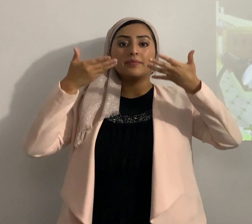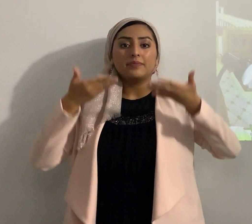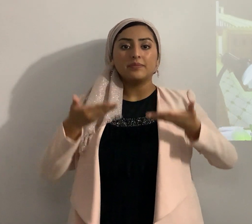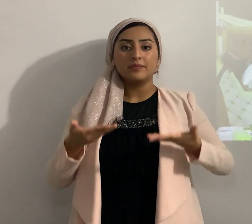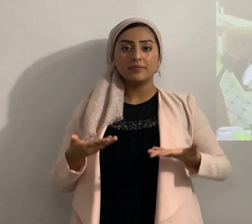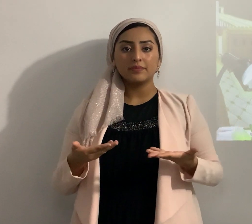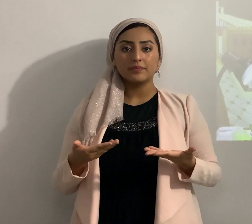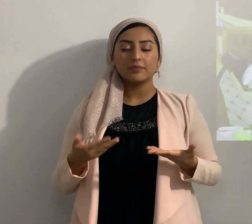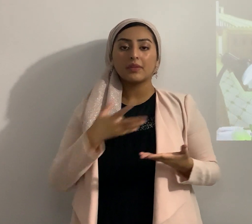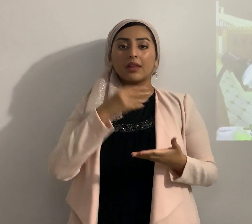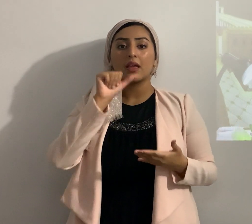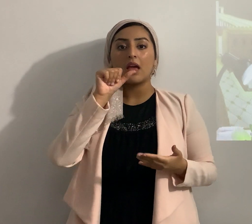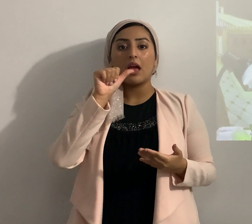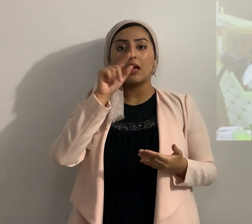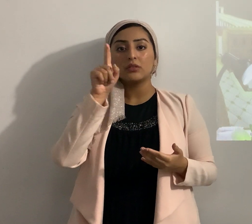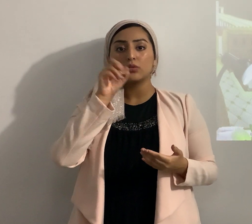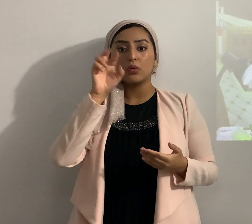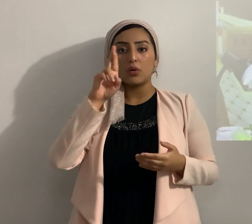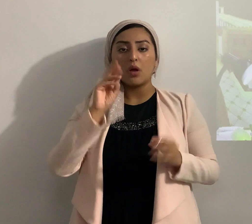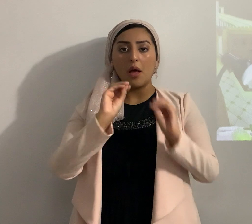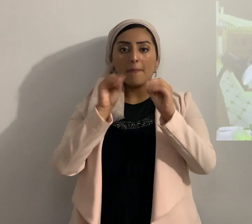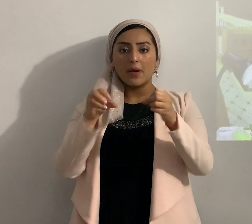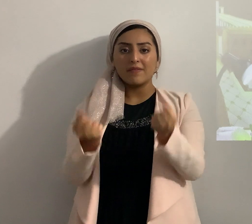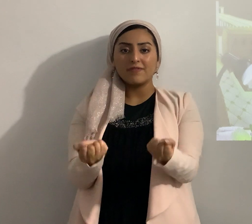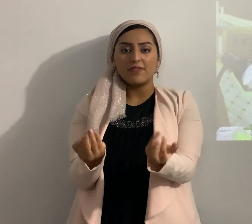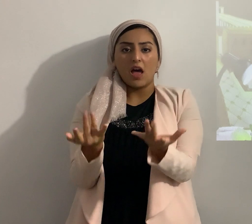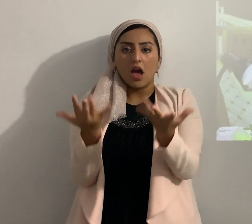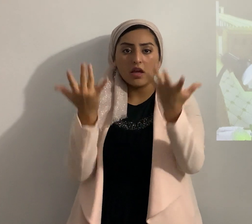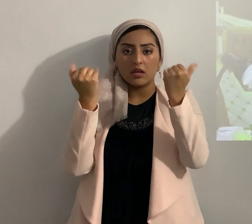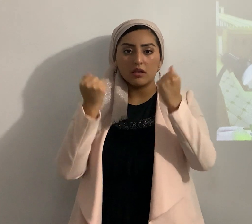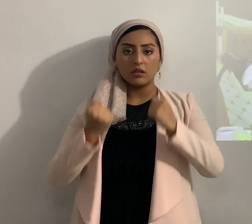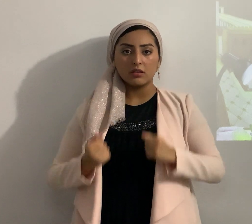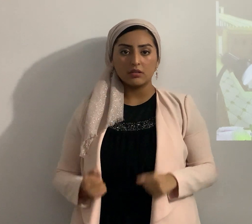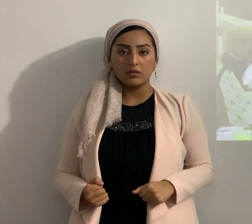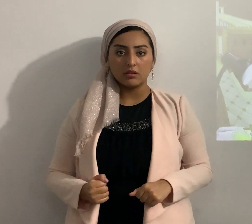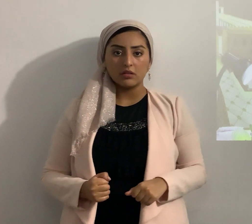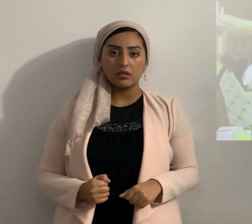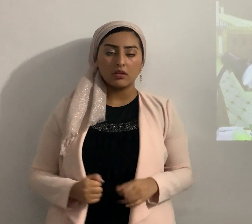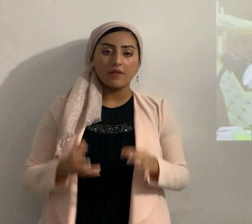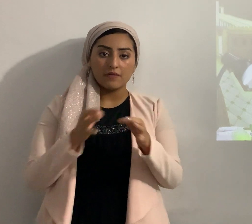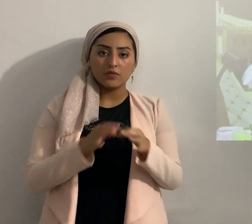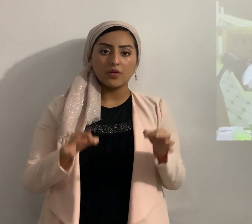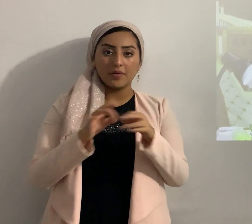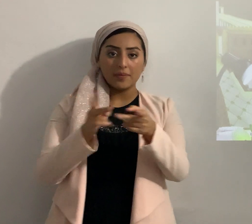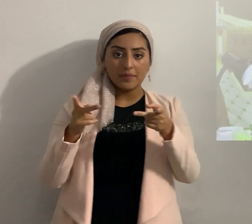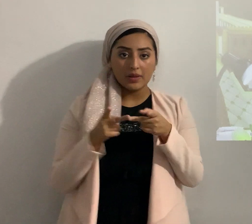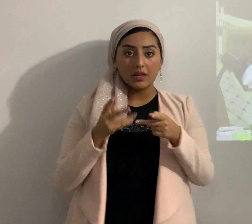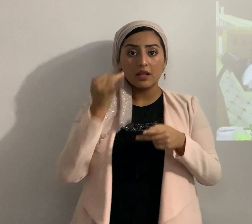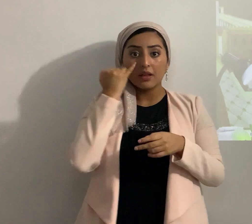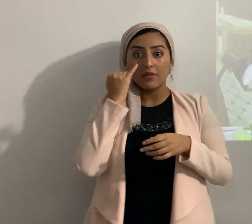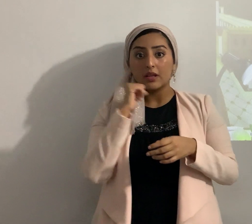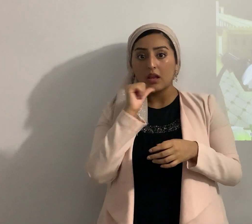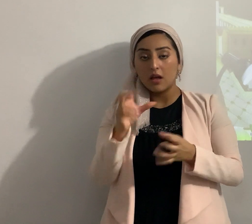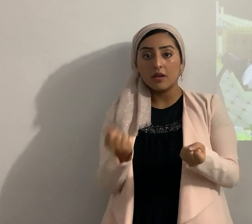y Azor pusieron fuego ruta comercial importante y si no hubiera sido quemada entonces